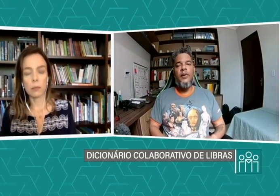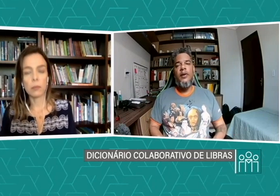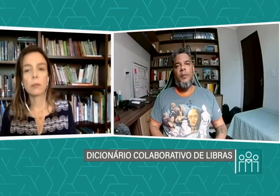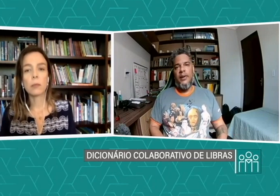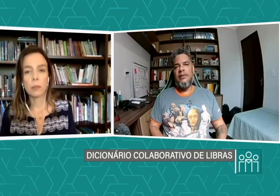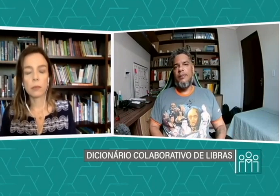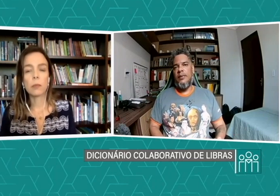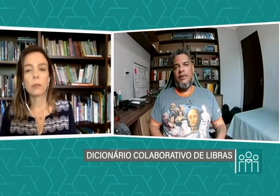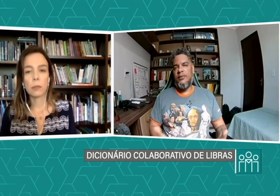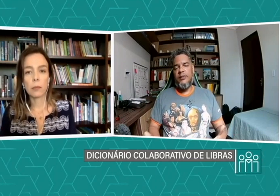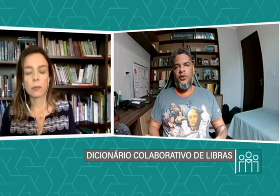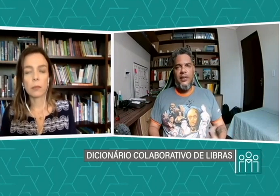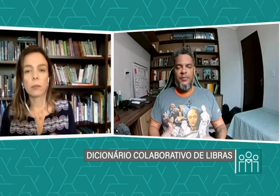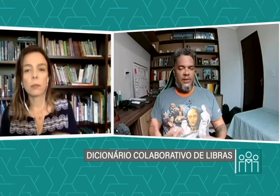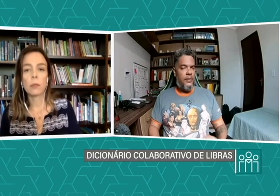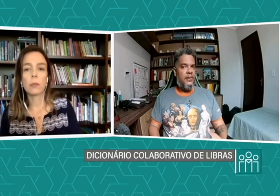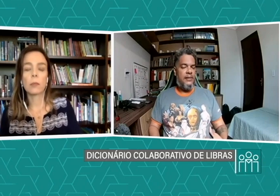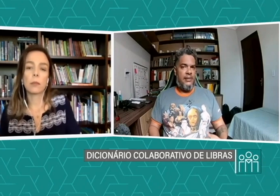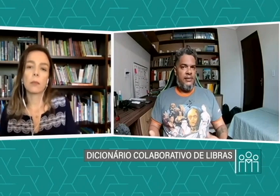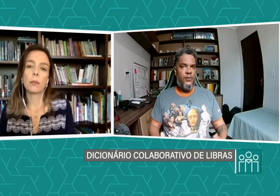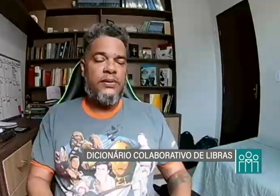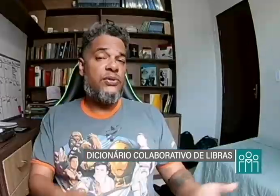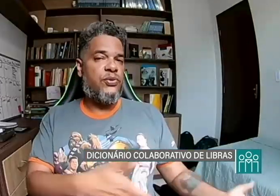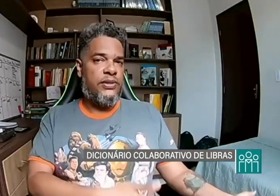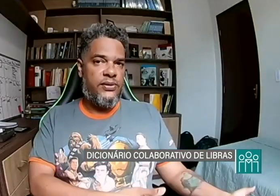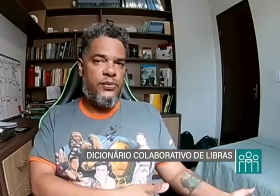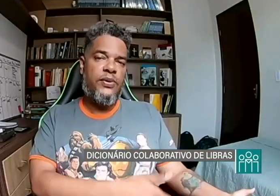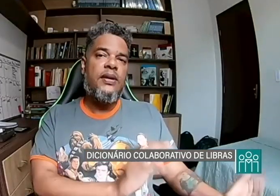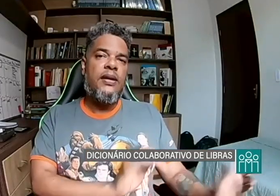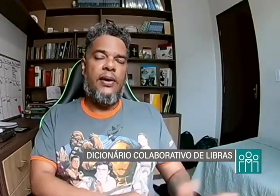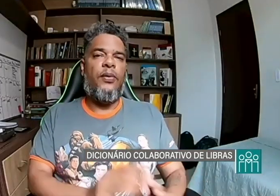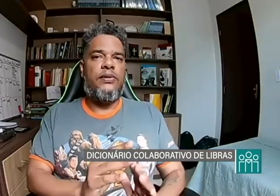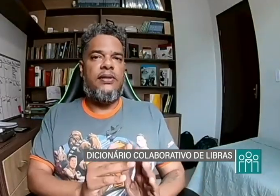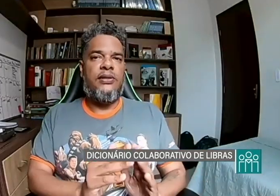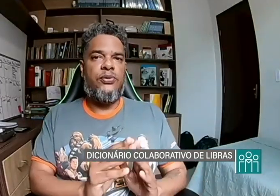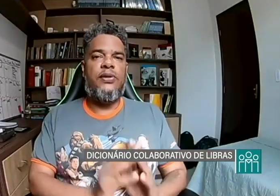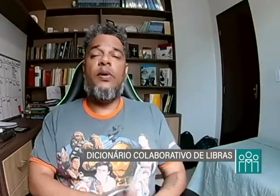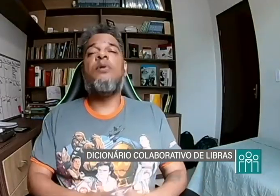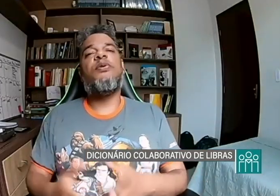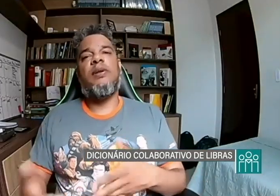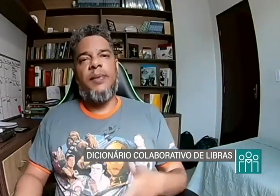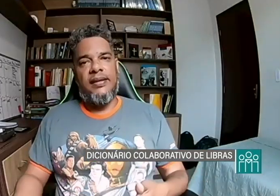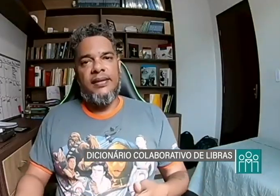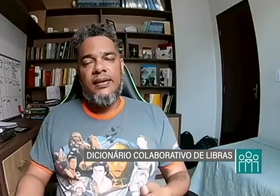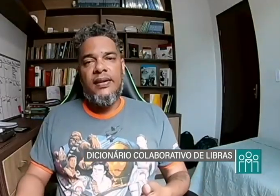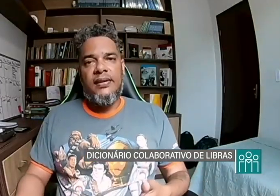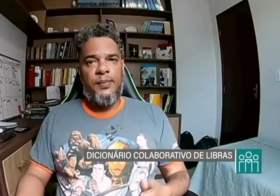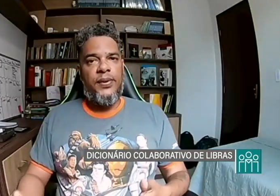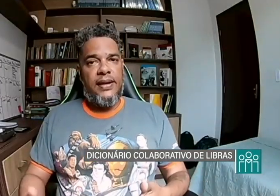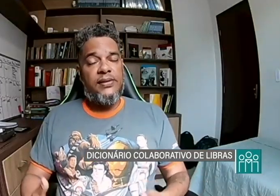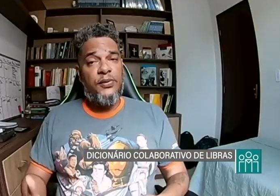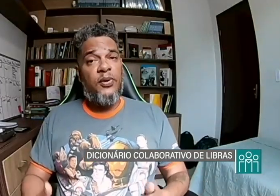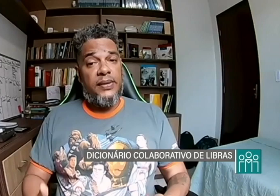Por exemplo, nós não temos como admitir uma coisa dessa em um contexto jurídico, em um contexto de uma consulta médica, porque são informações